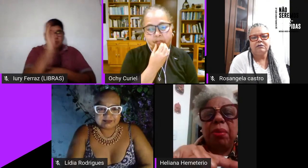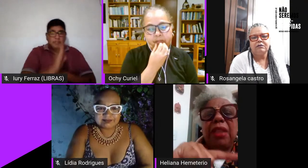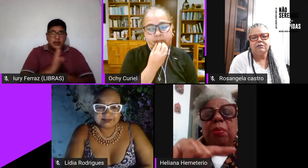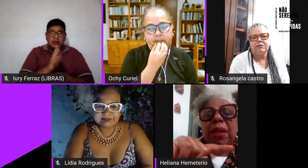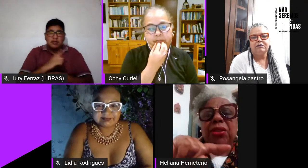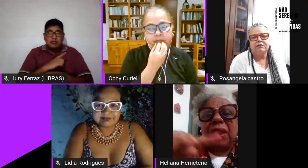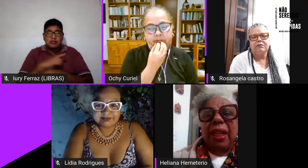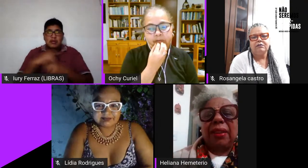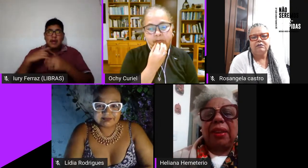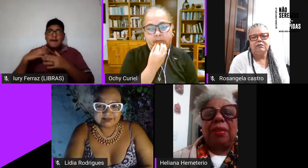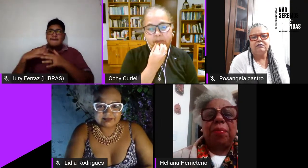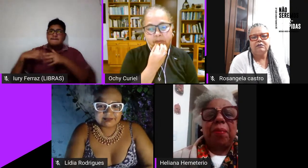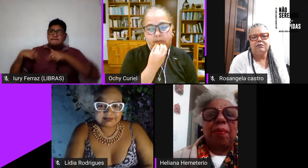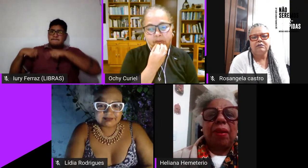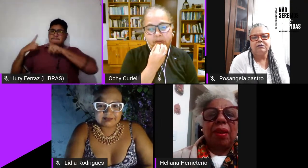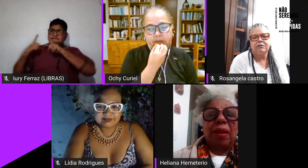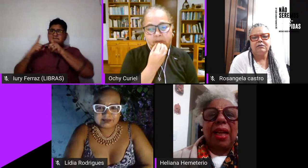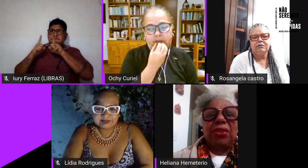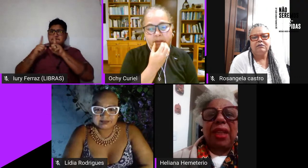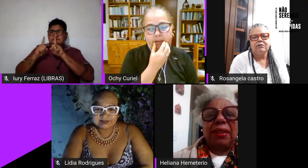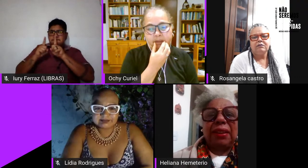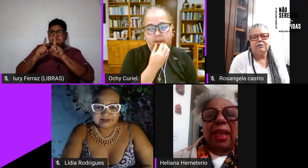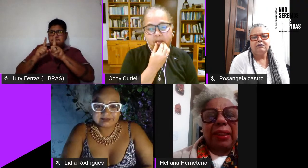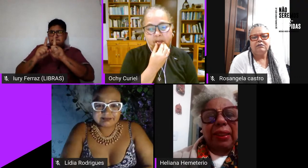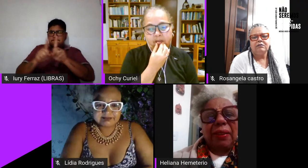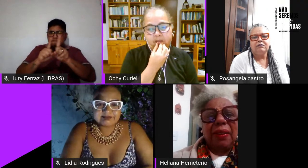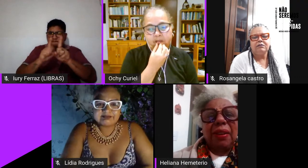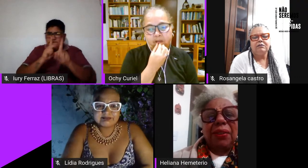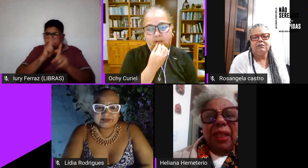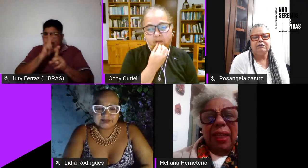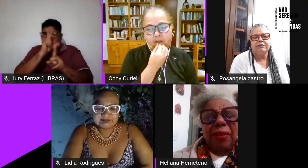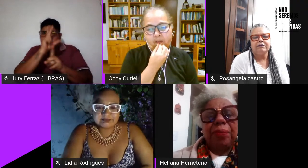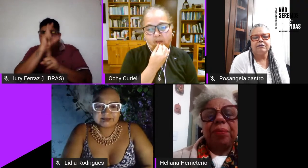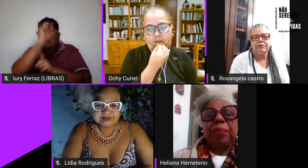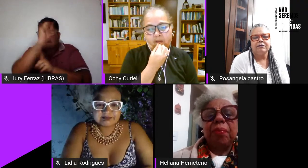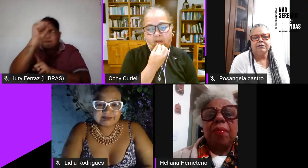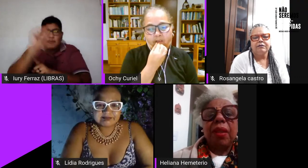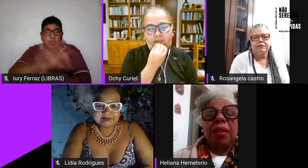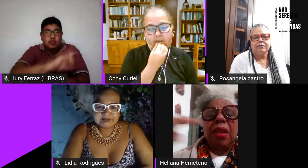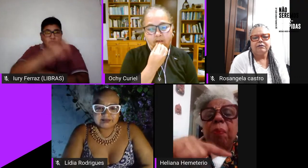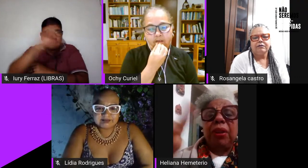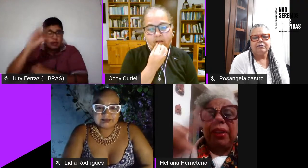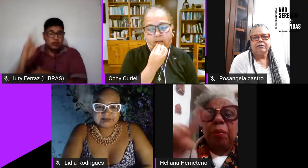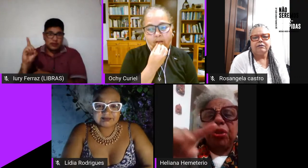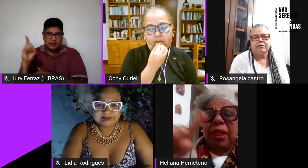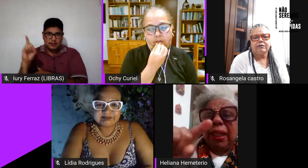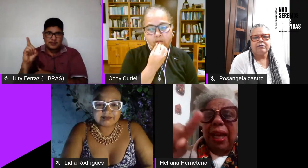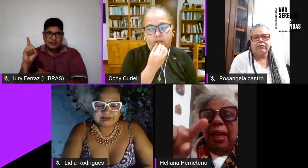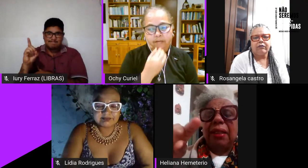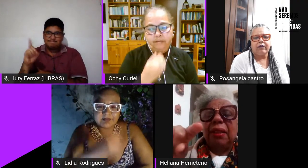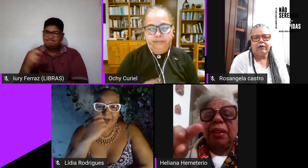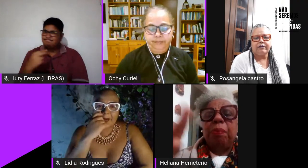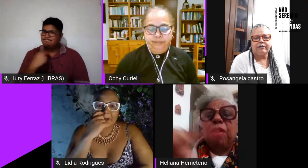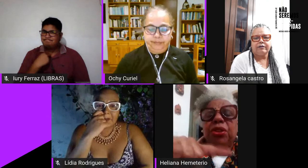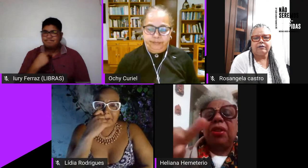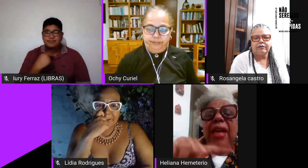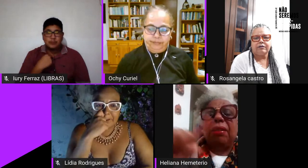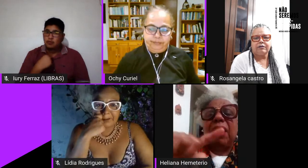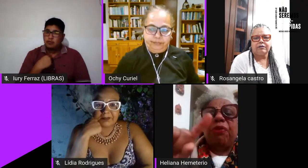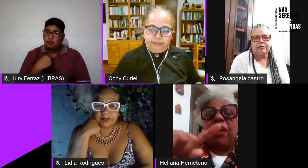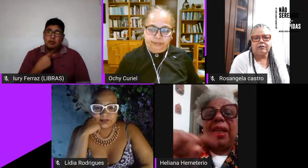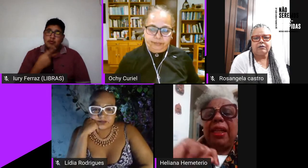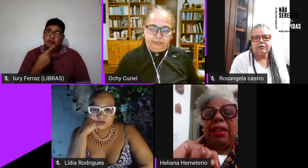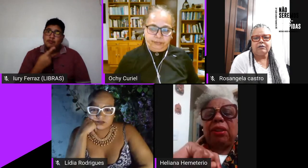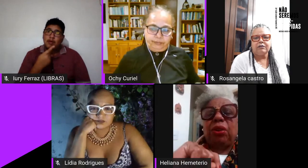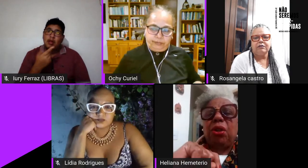fortemente a direita a direita tá aí né não podemos negar que Bolsonaro